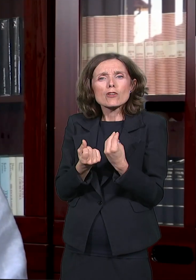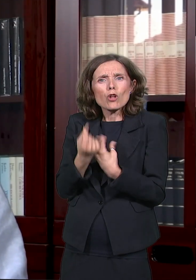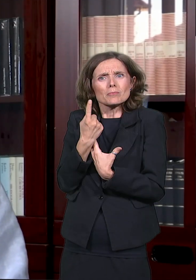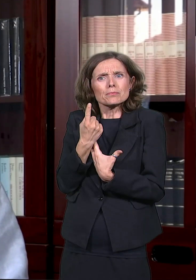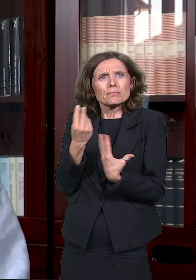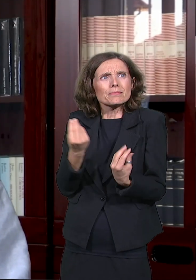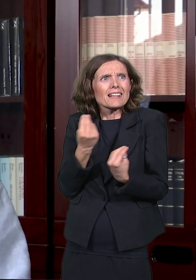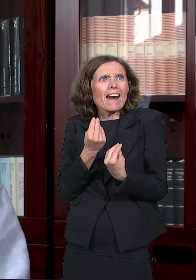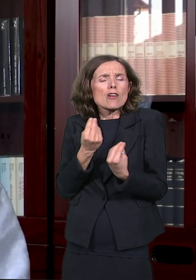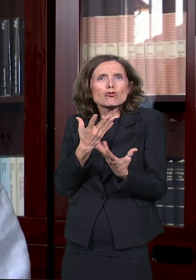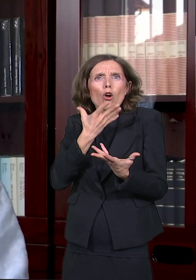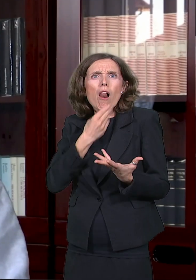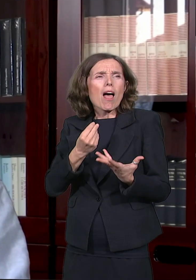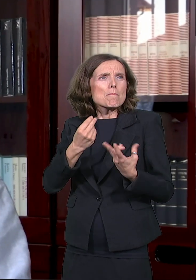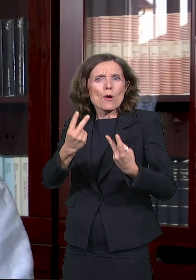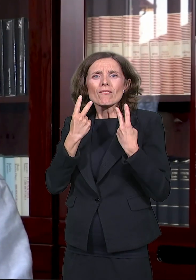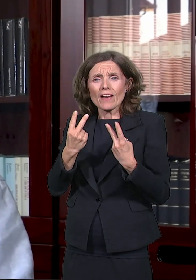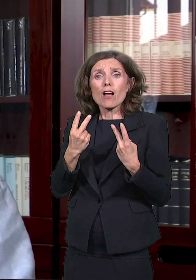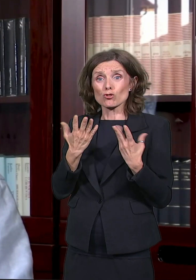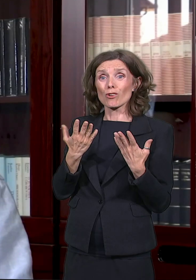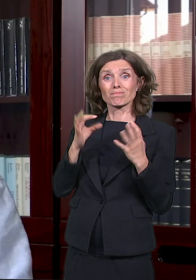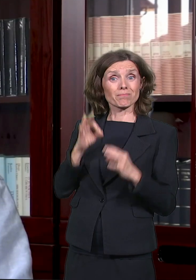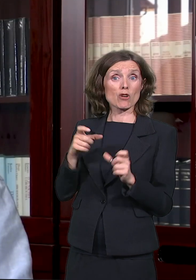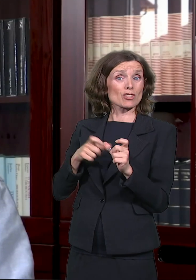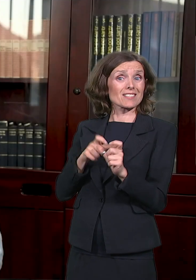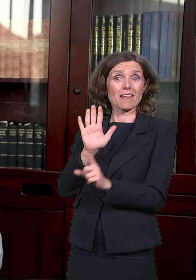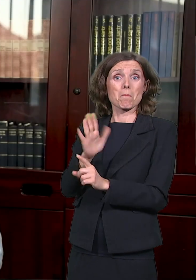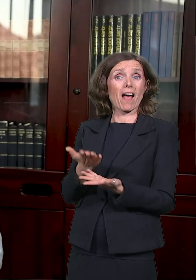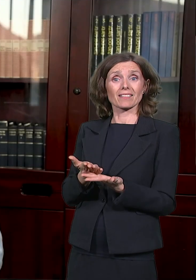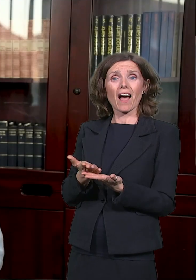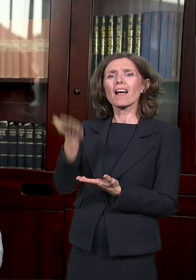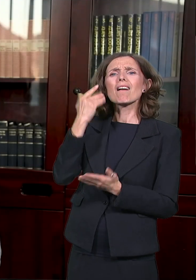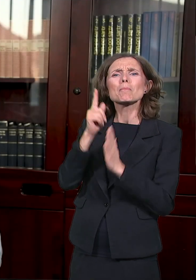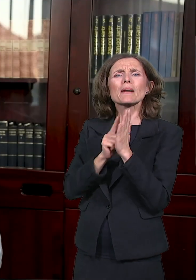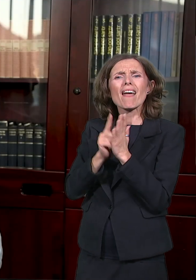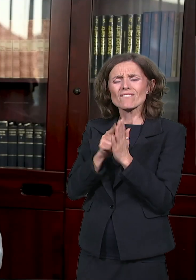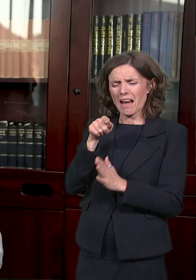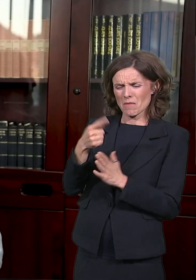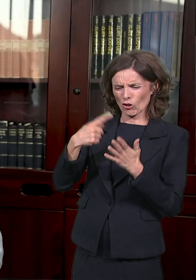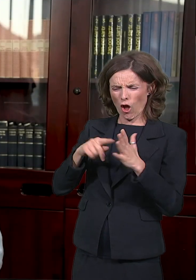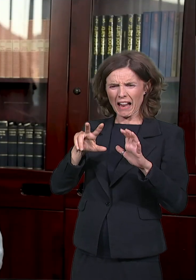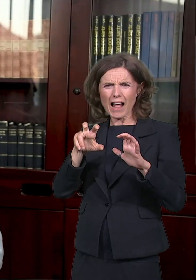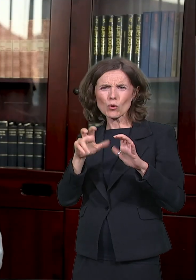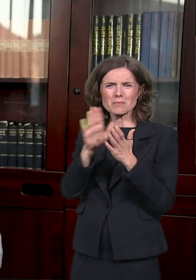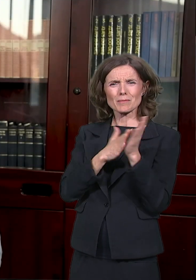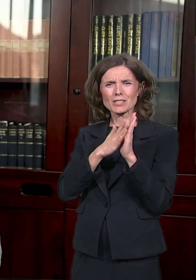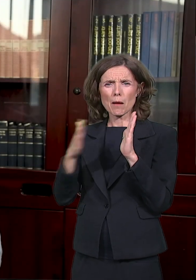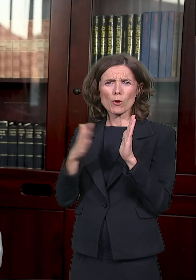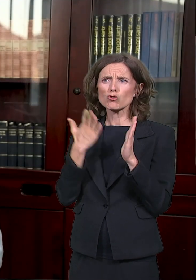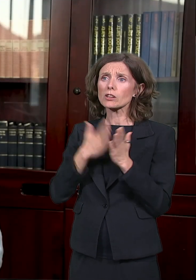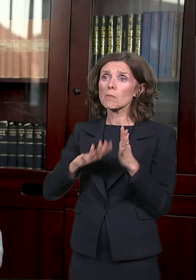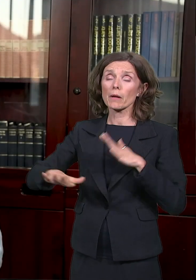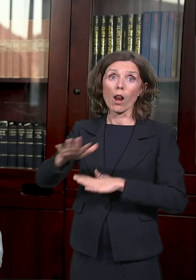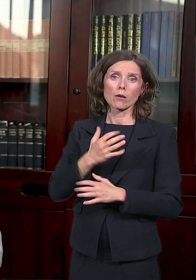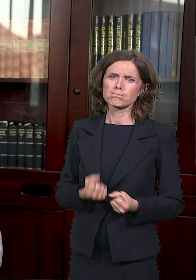vremena, koje je po svemu bilo najanarhičnije vreme ikada na ovom prostoru,